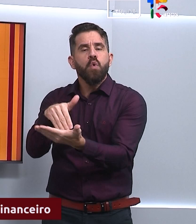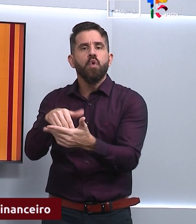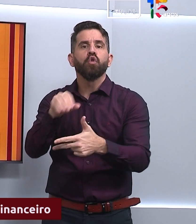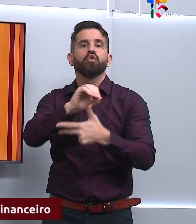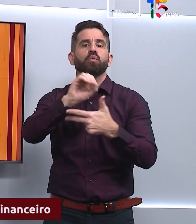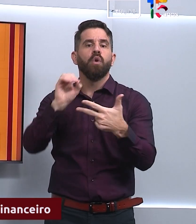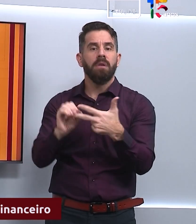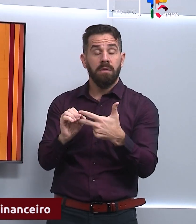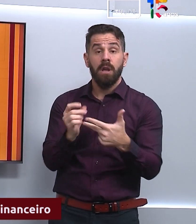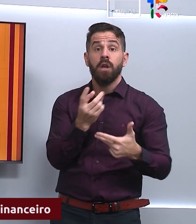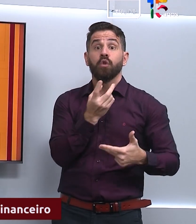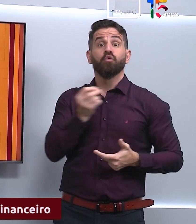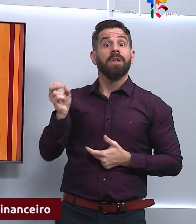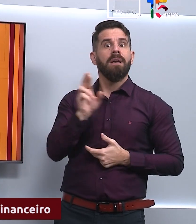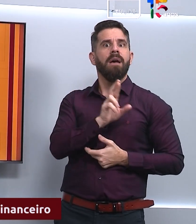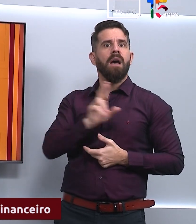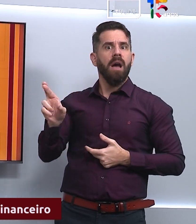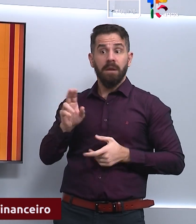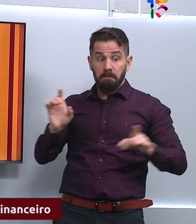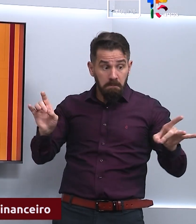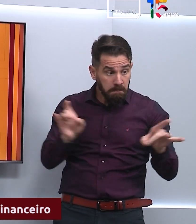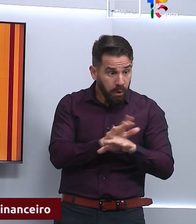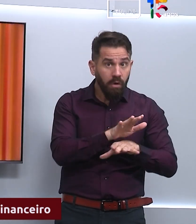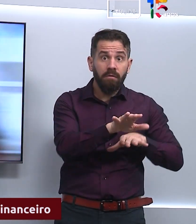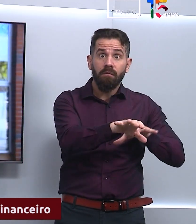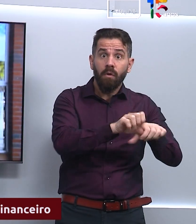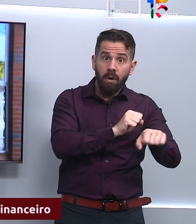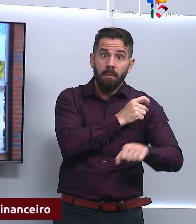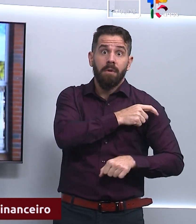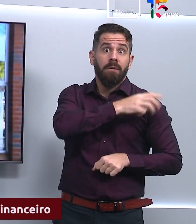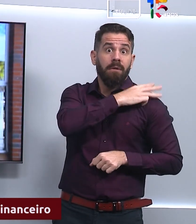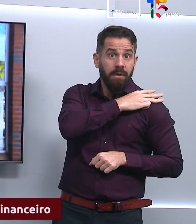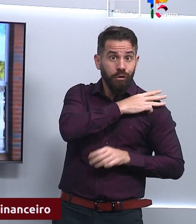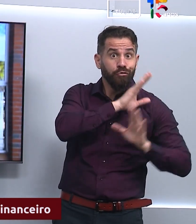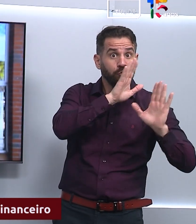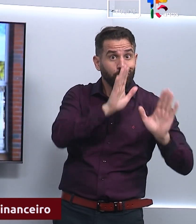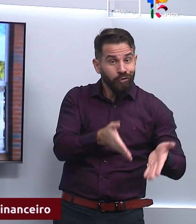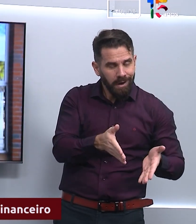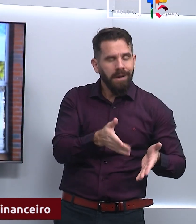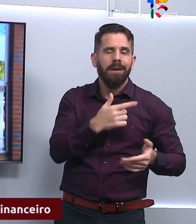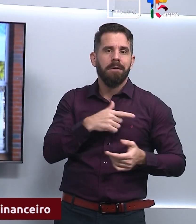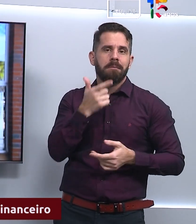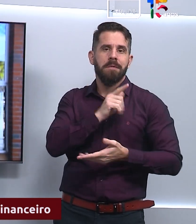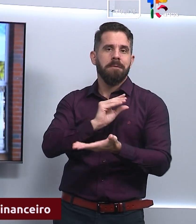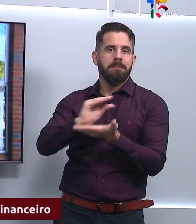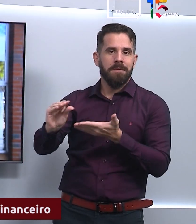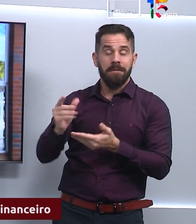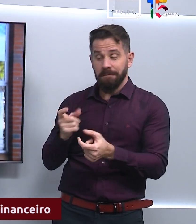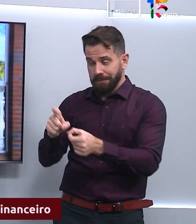inscreverem no Enem após concluir o ensino médio. É isso, eu volto com vocês do estúdio.